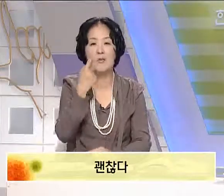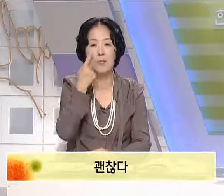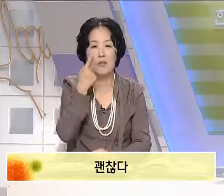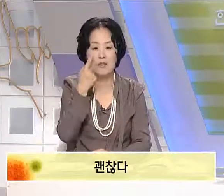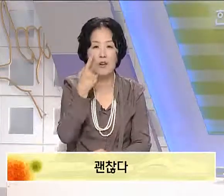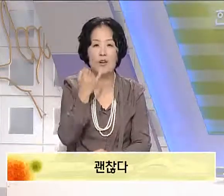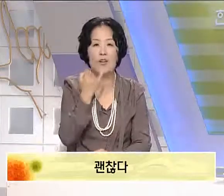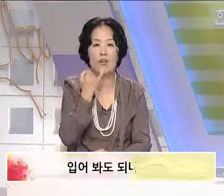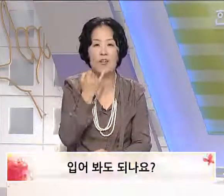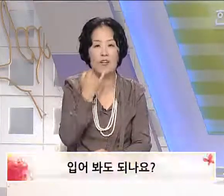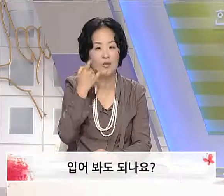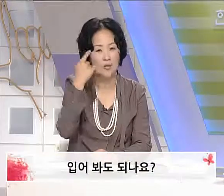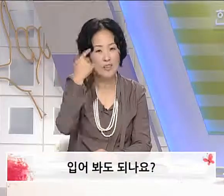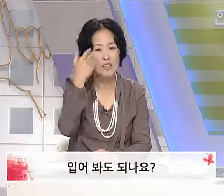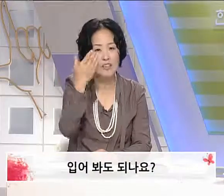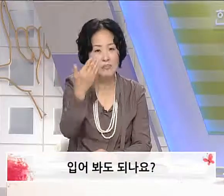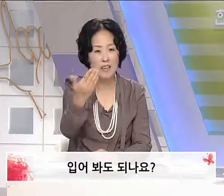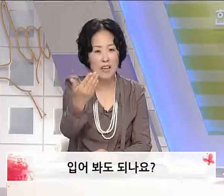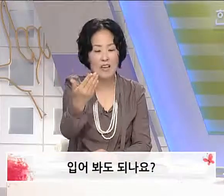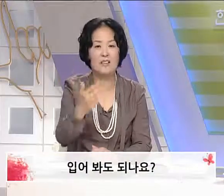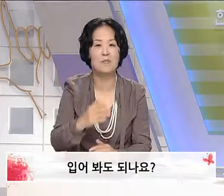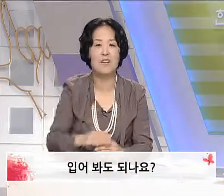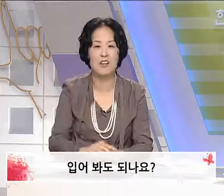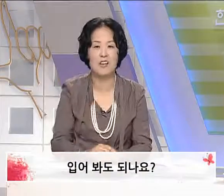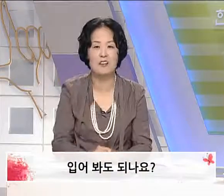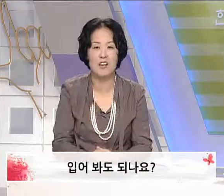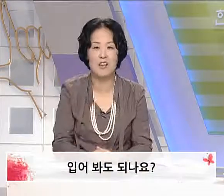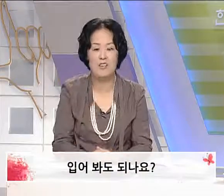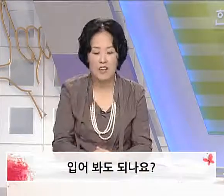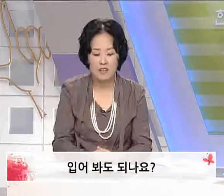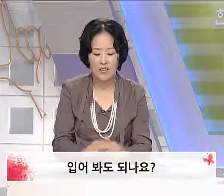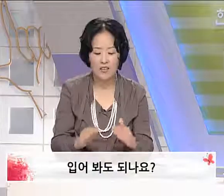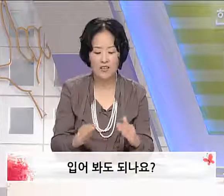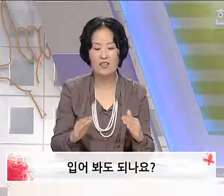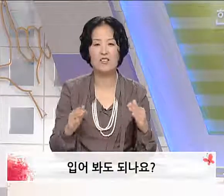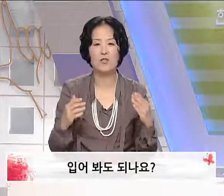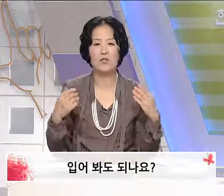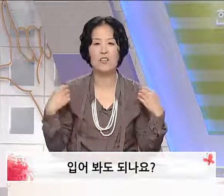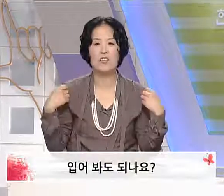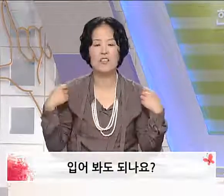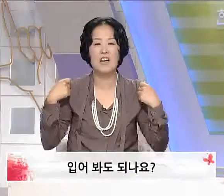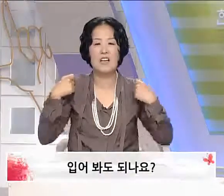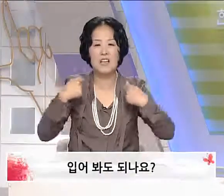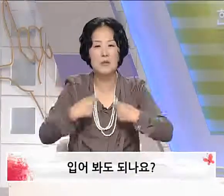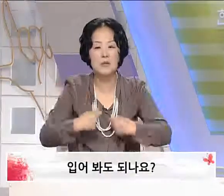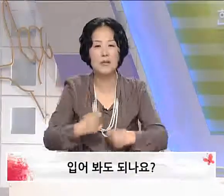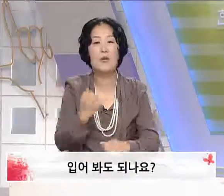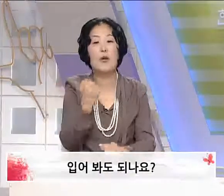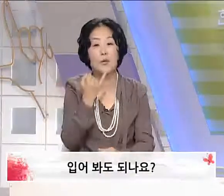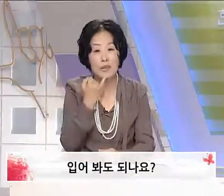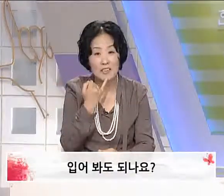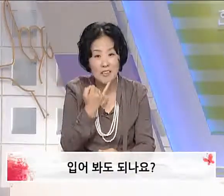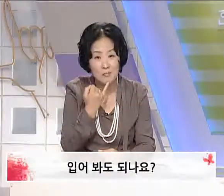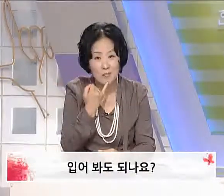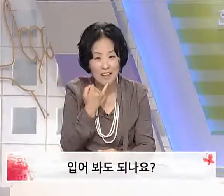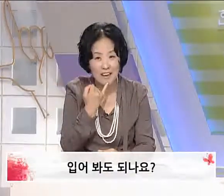입어봐도 괜찮습니까? 이런 의미가 되겠는데요. 여기에서 실질적으로는 그냥 입어봐도 괜찮습니까?